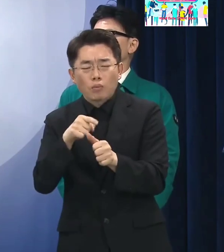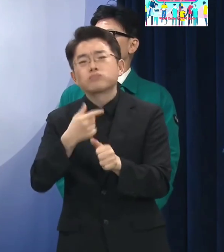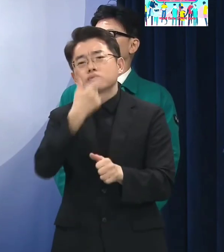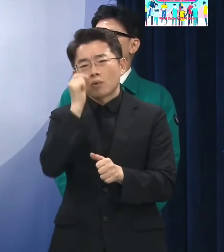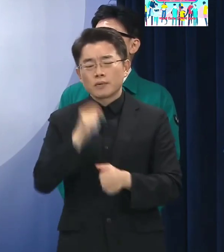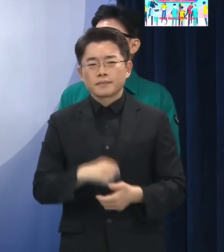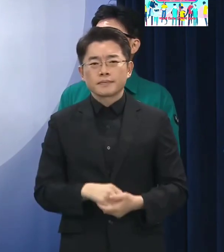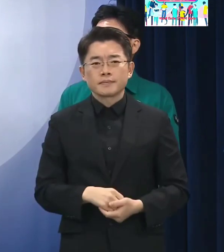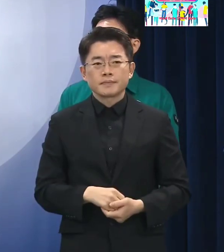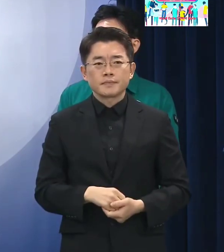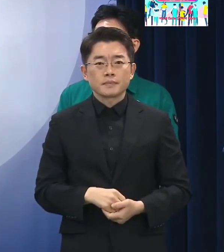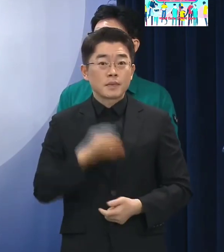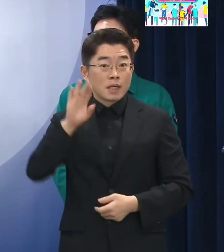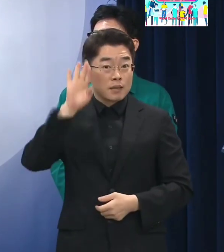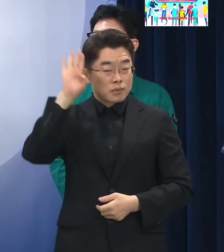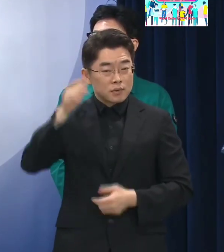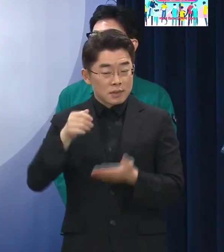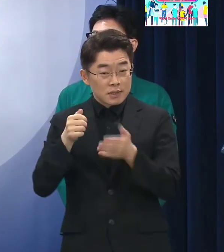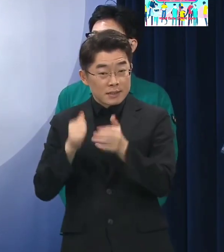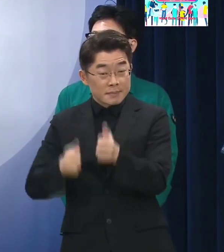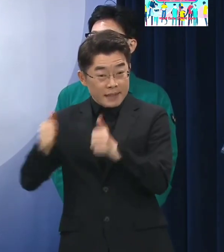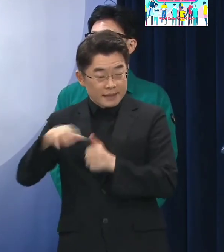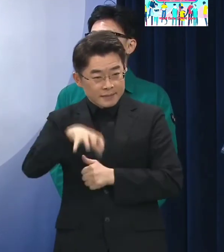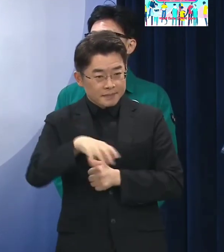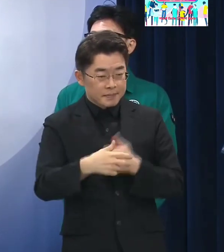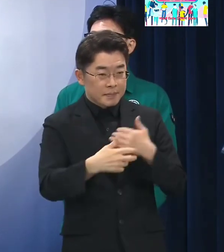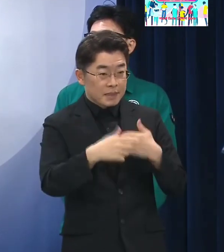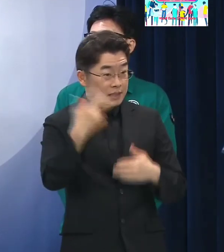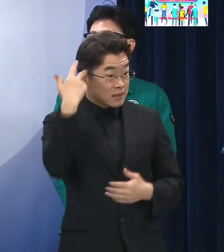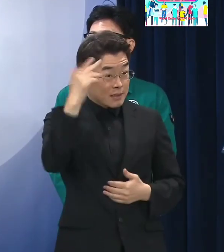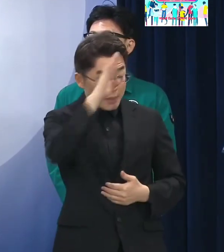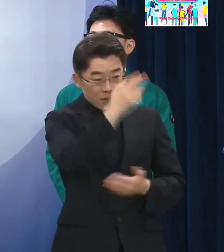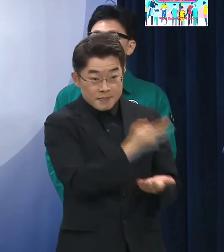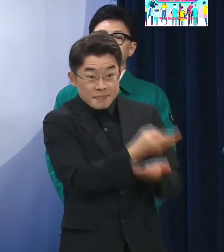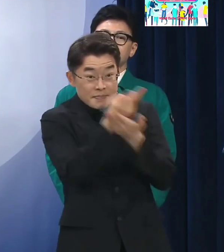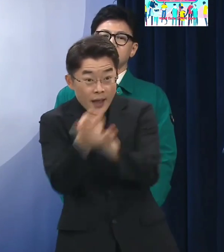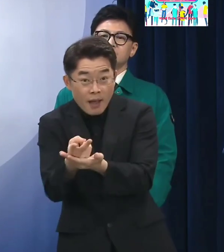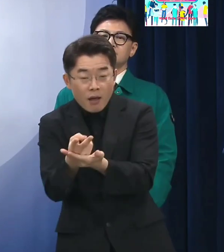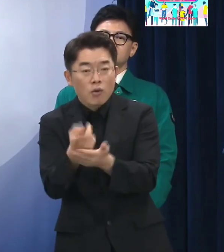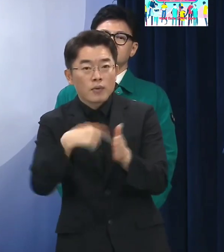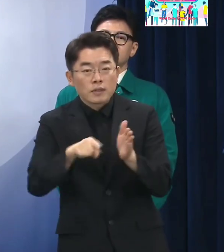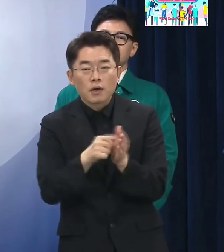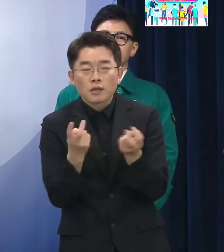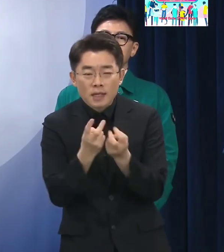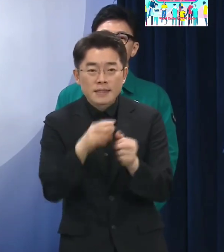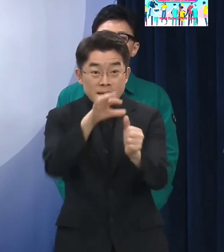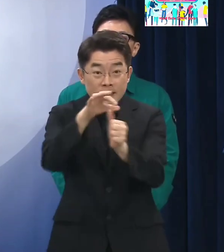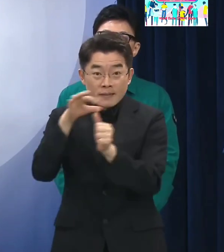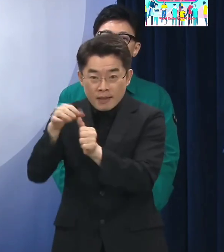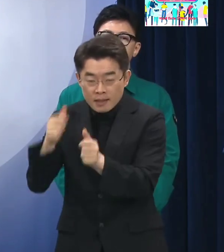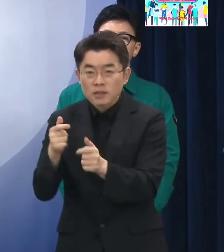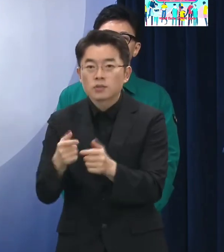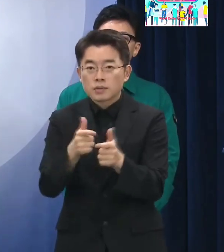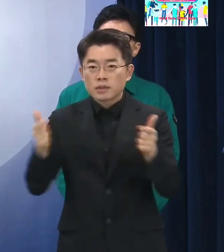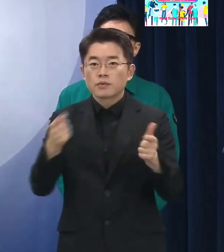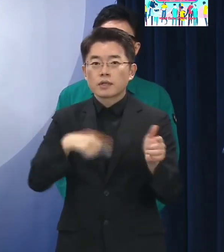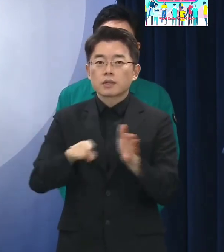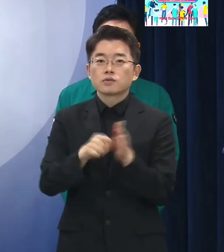만일 사법 제도 도입과 관련해서는 이런 인프라 확충을 같이 검토하도록 하겠습니다 이상입니다